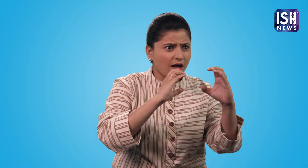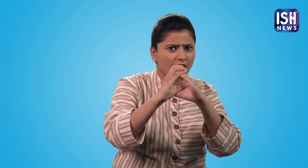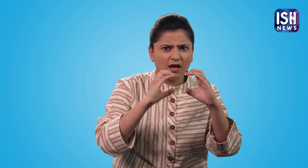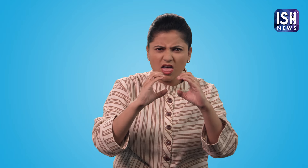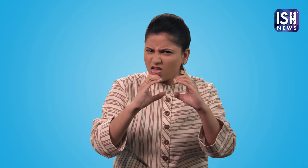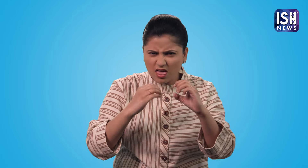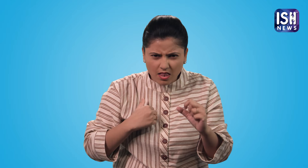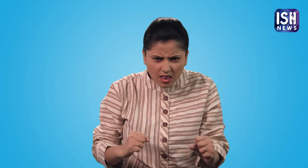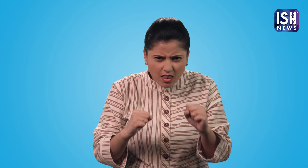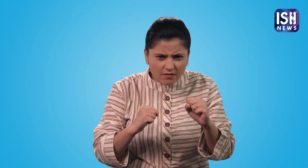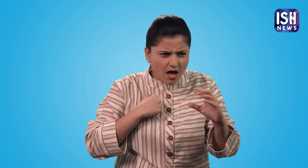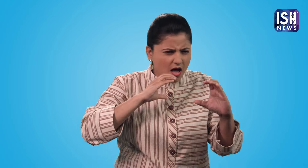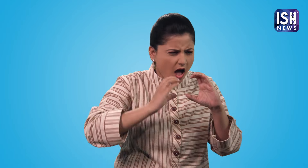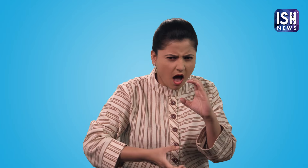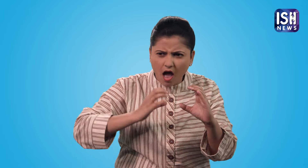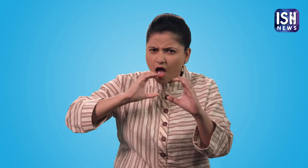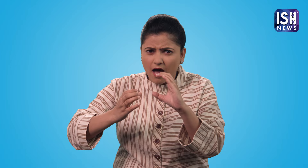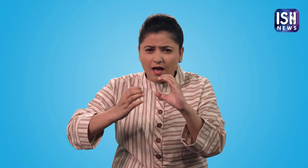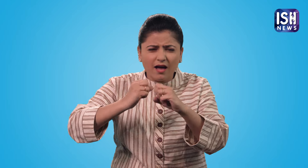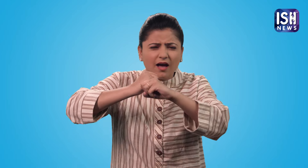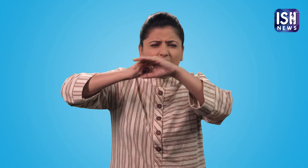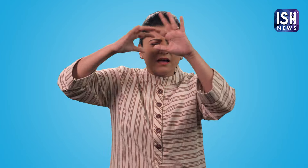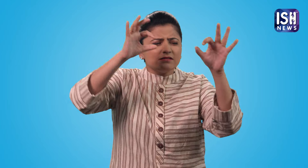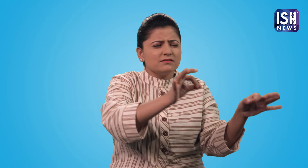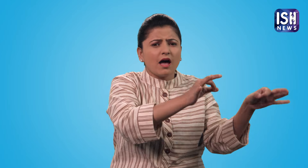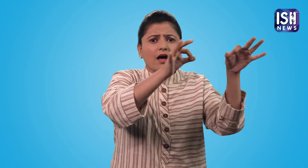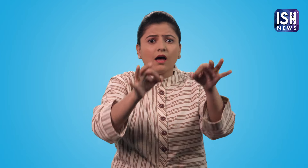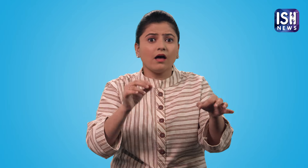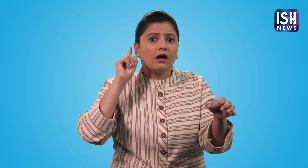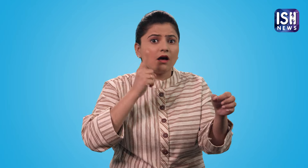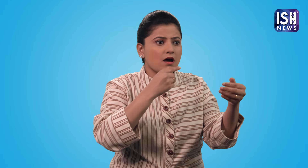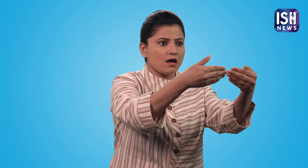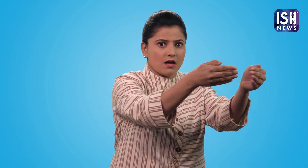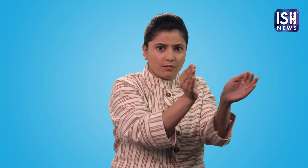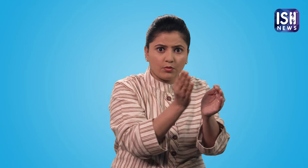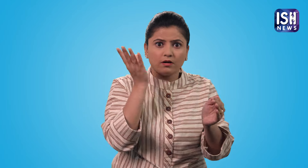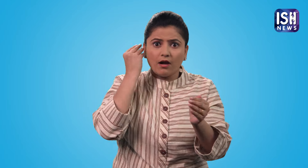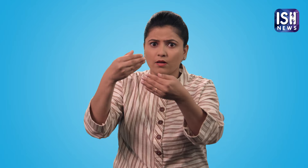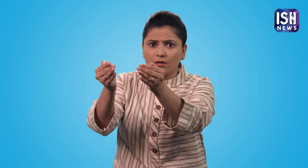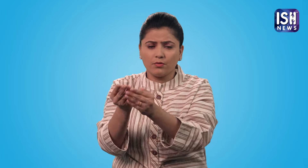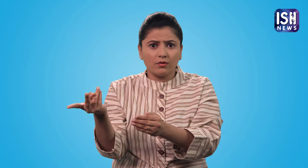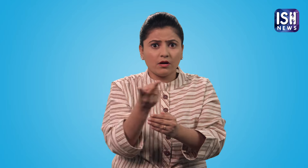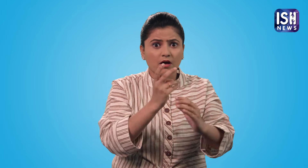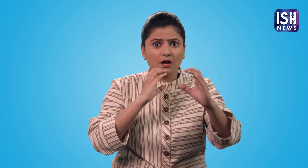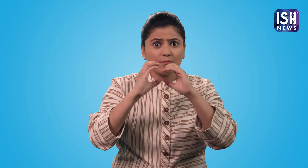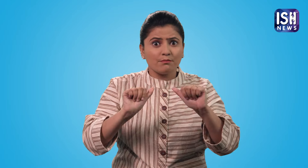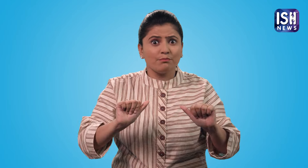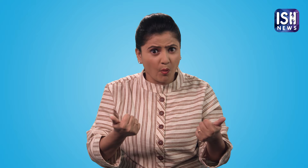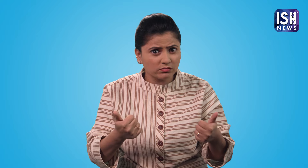बोल पाते तो आपको एक समाधिंता का सामना करना पड़ेगा अब डेफ और सुनने वाली समुदाई के बीच समान सिती के कलपना करे